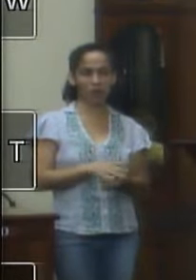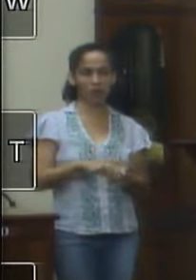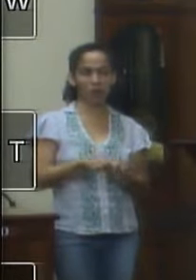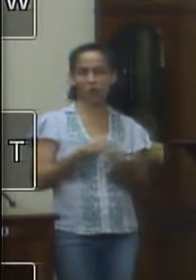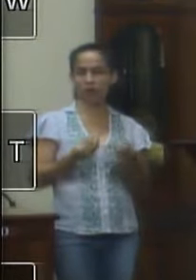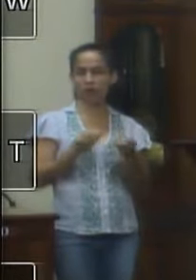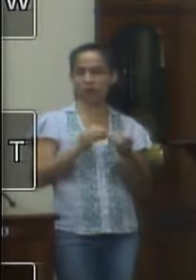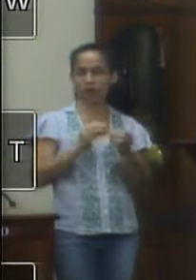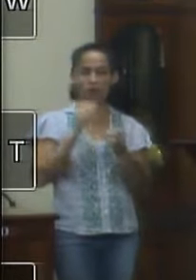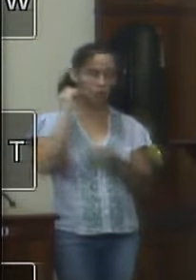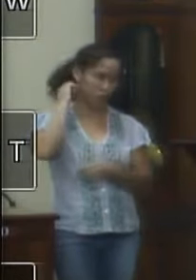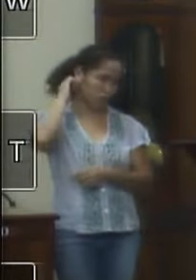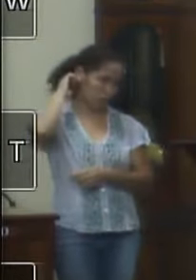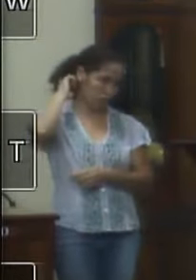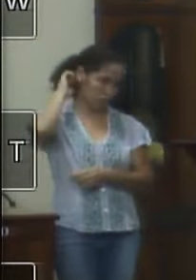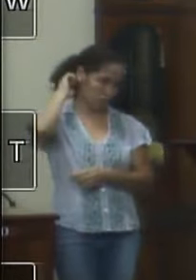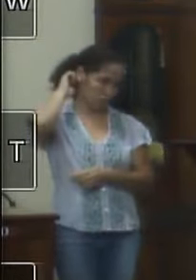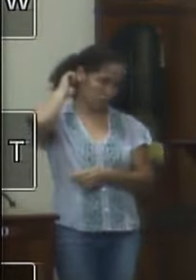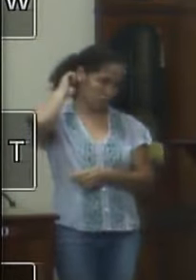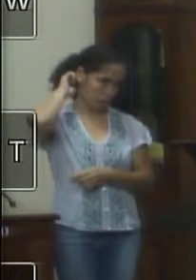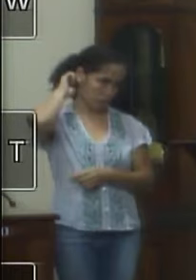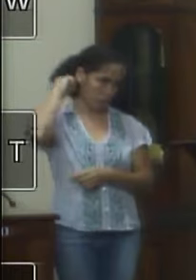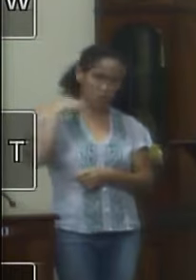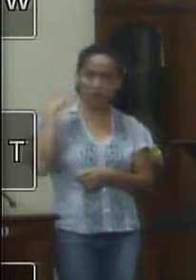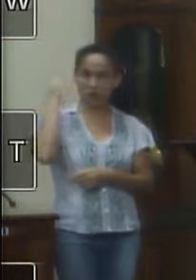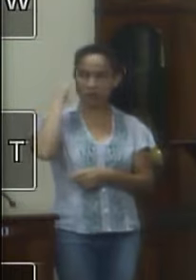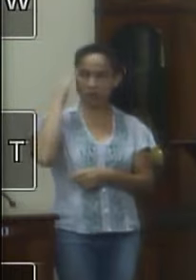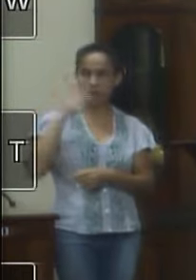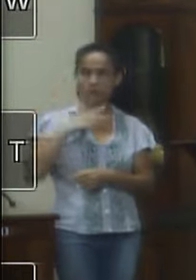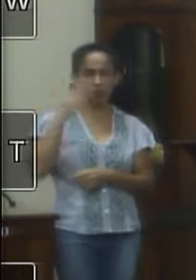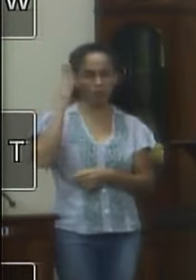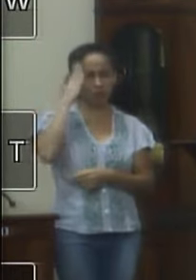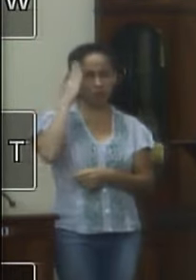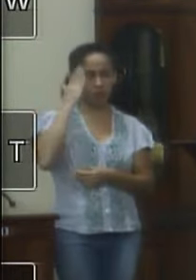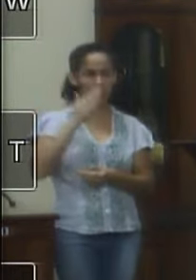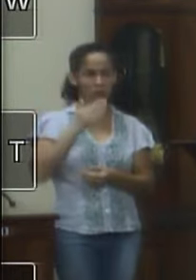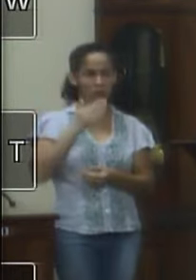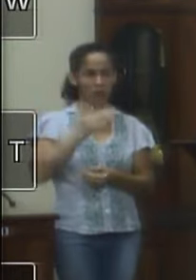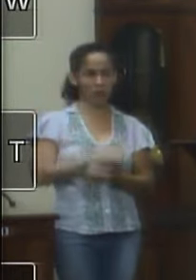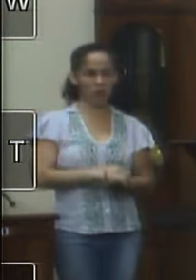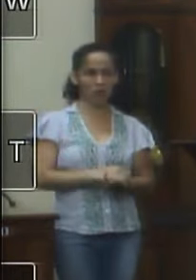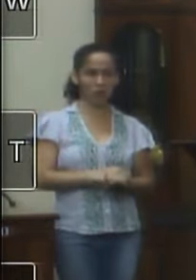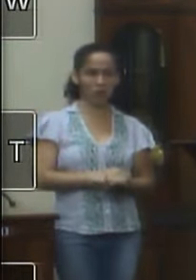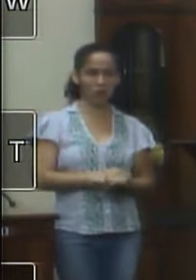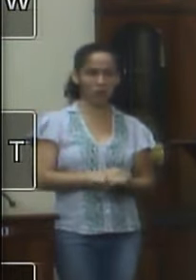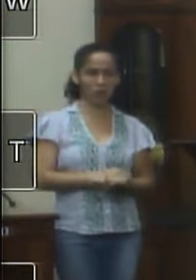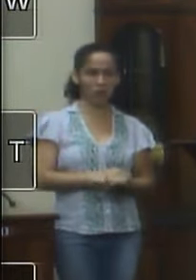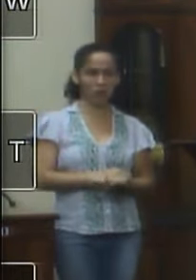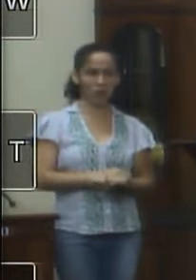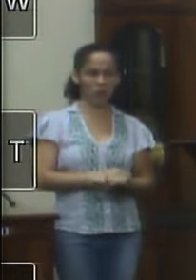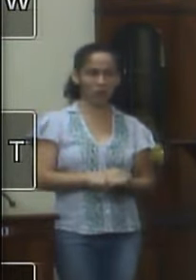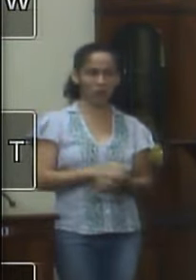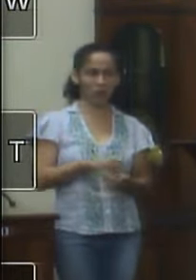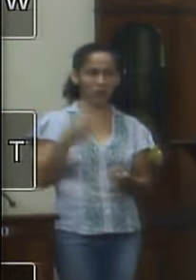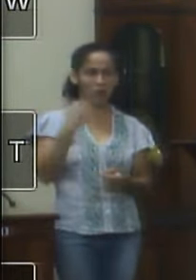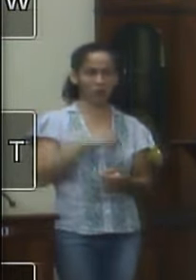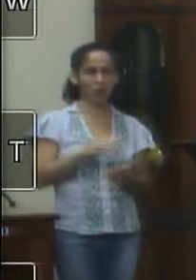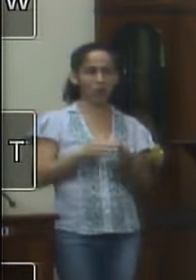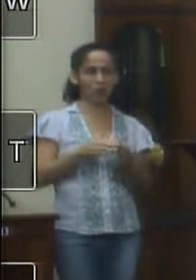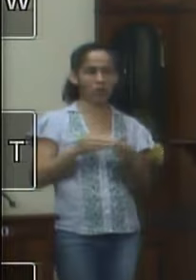estarrecida e eu sei que ele tem competência Pedro eu queria mais uma vez pedir